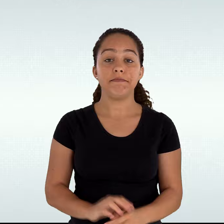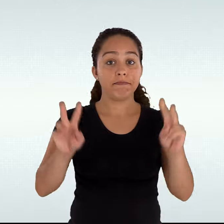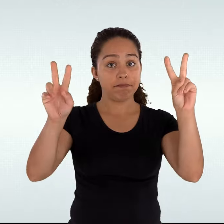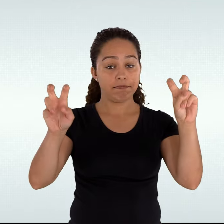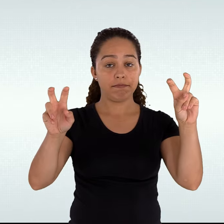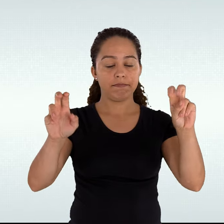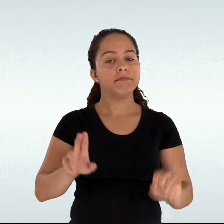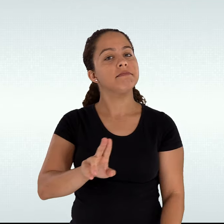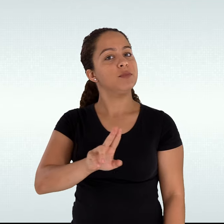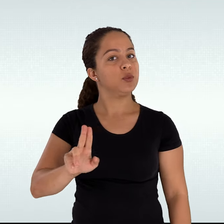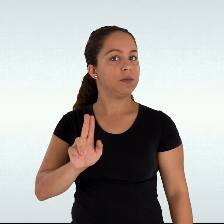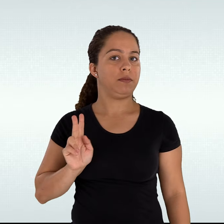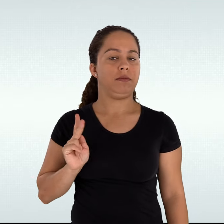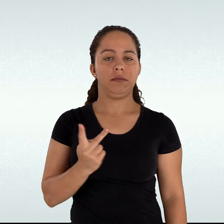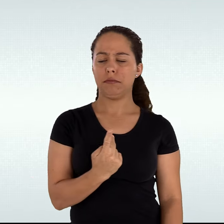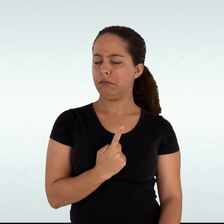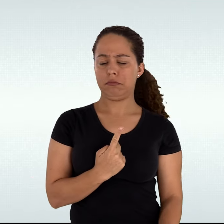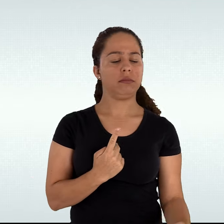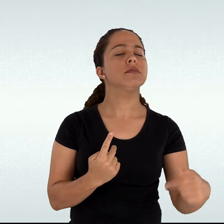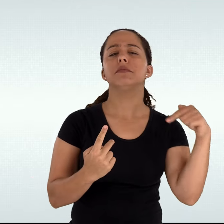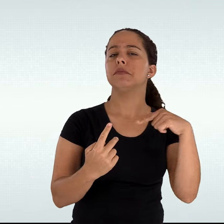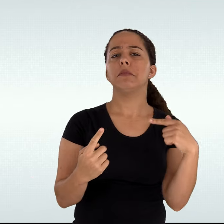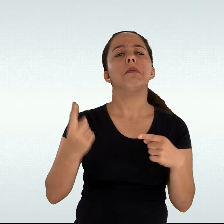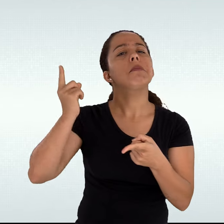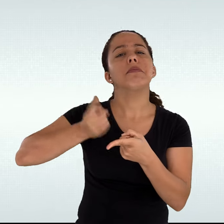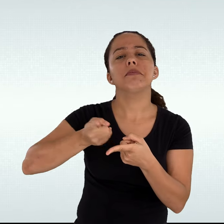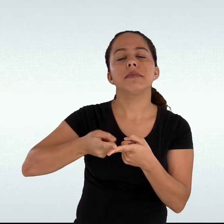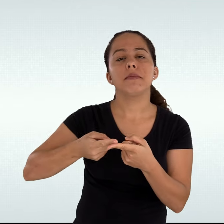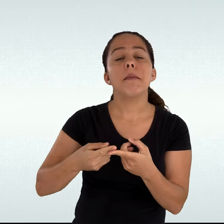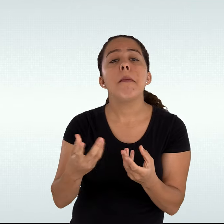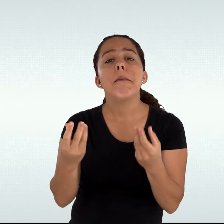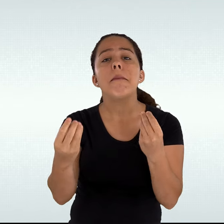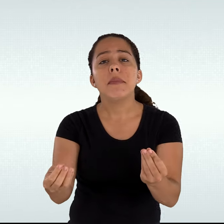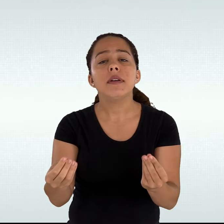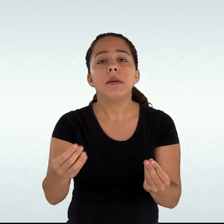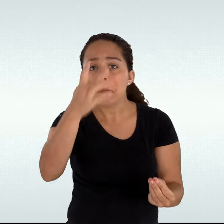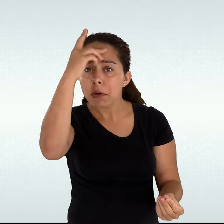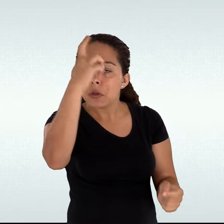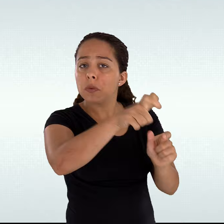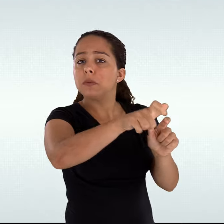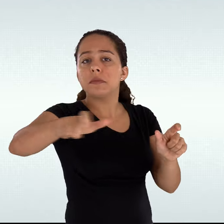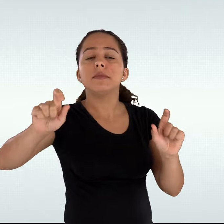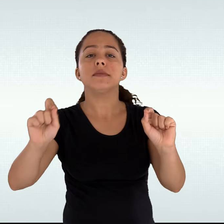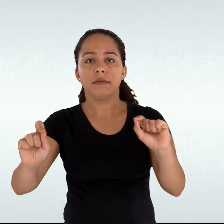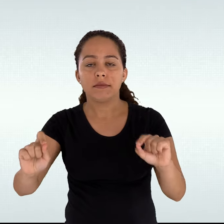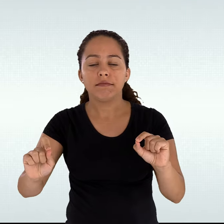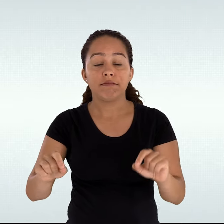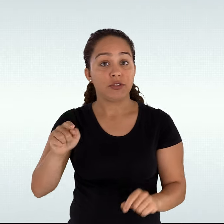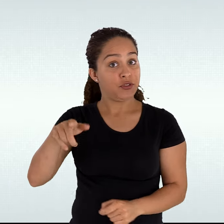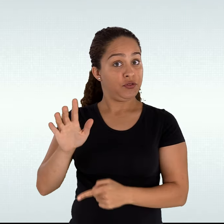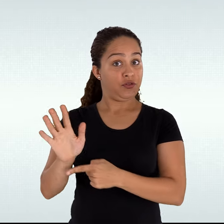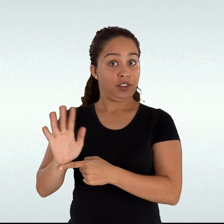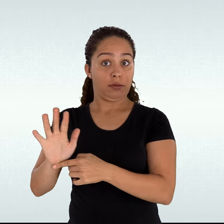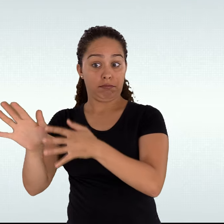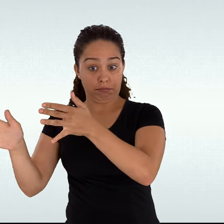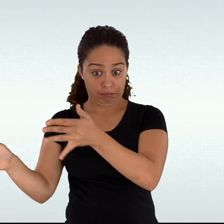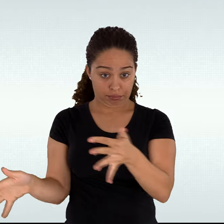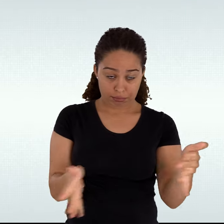Nome social. Por quê? Pra quê? Pra quem? Ao longo deste áudio,